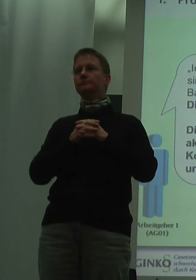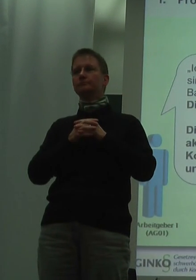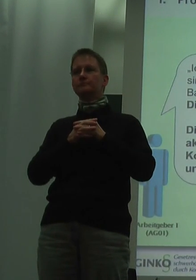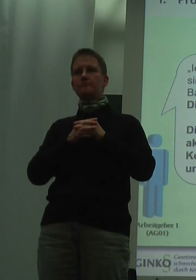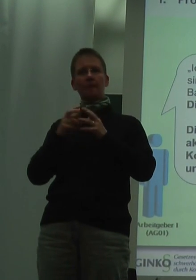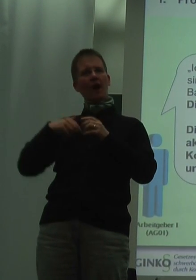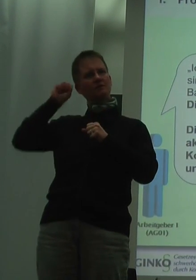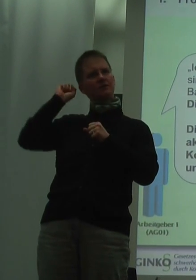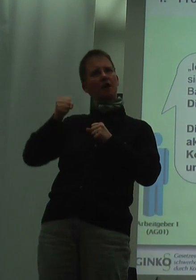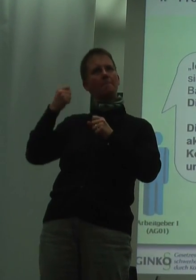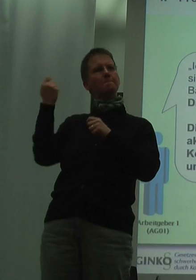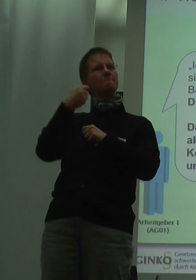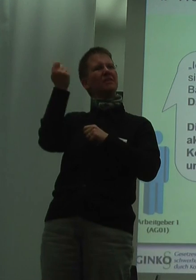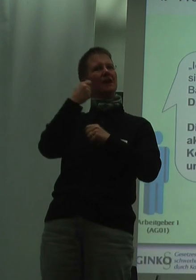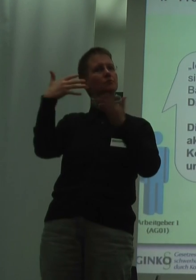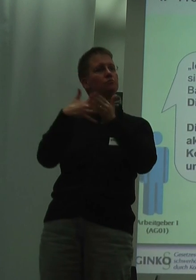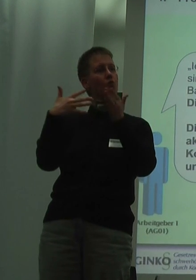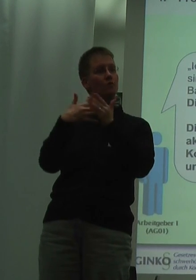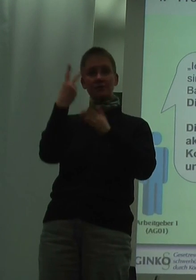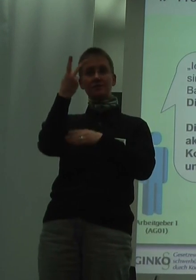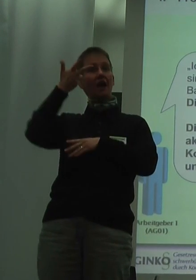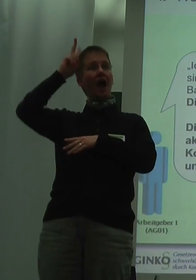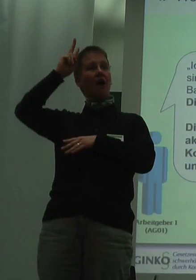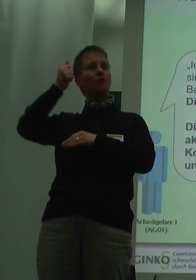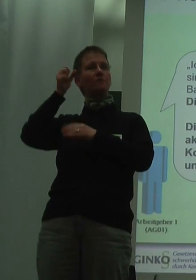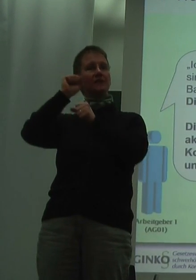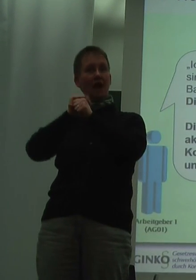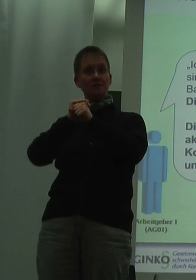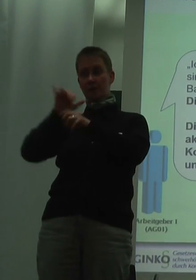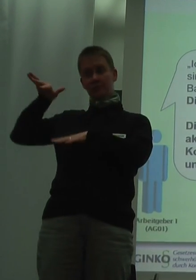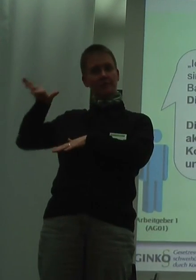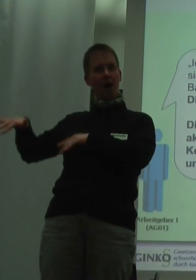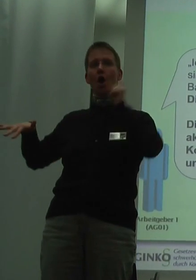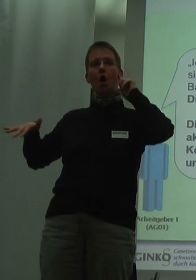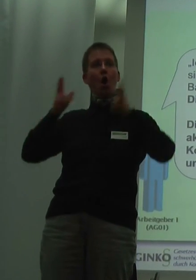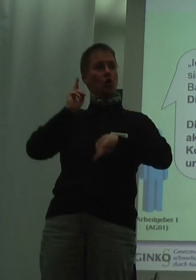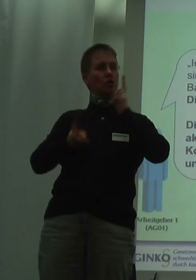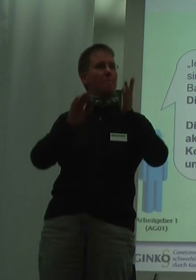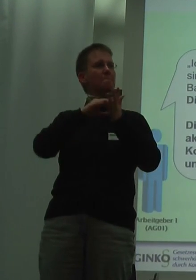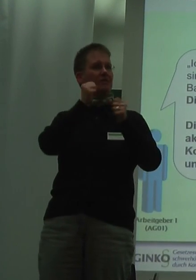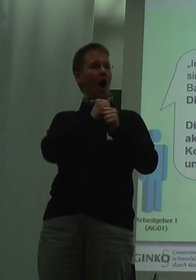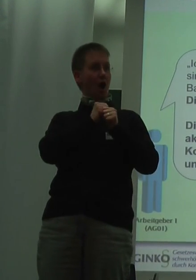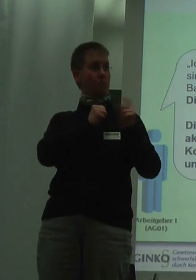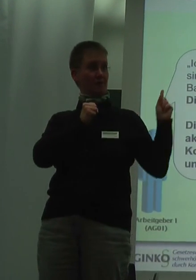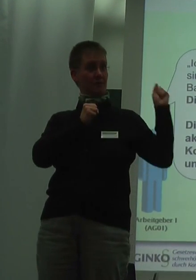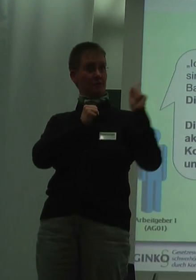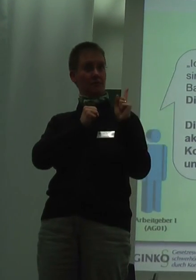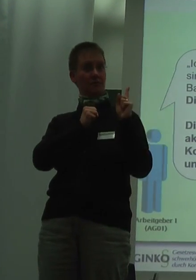in einer Betriebsprüfung, bei der zwei Herren vom Finanzamt da sind, den hörgeschädigten Mitarbeiter, der mir in diesem Fall die Basisarbeit gemacht